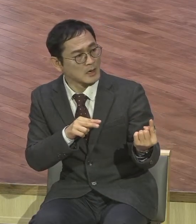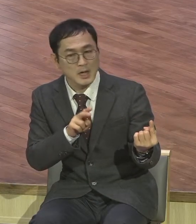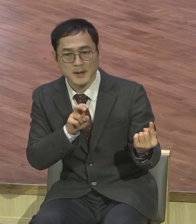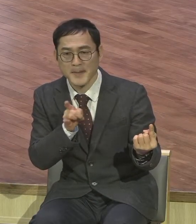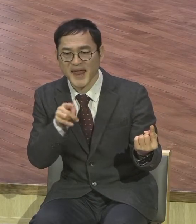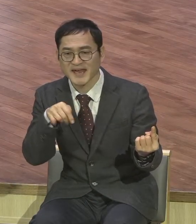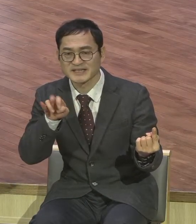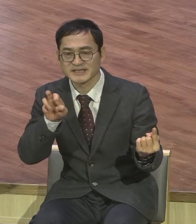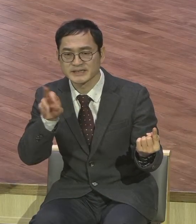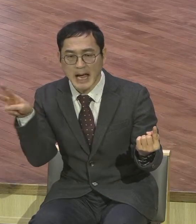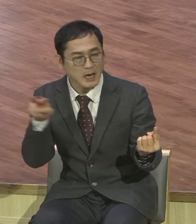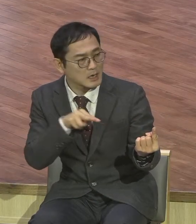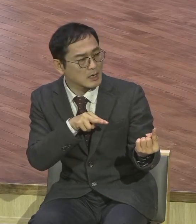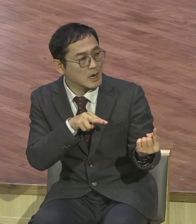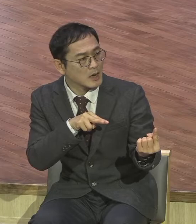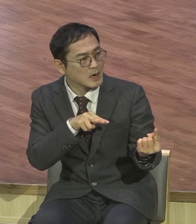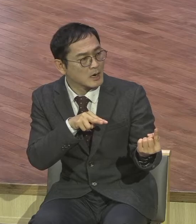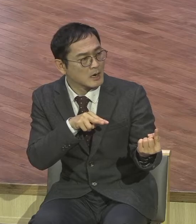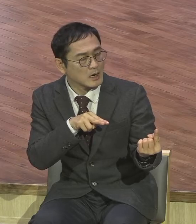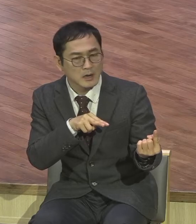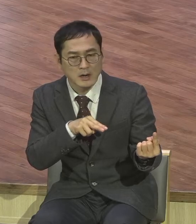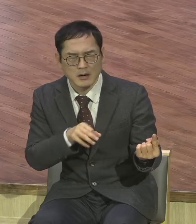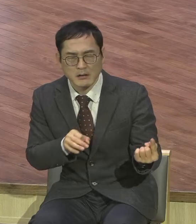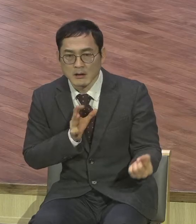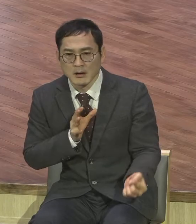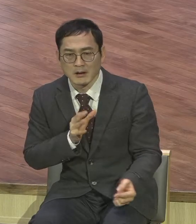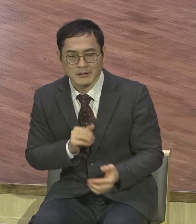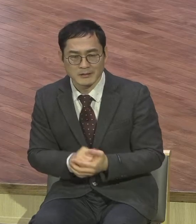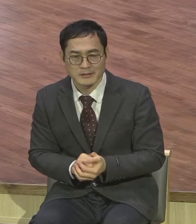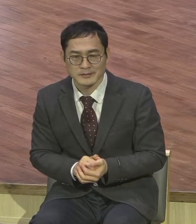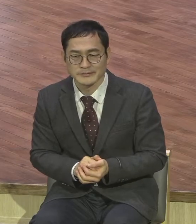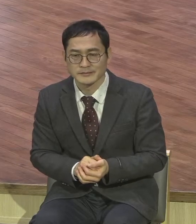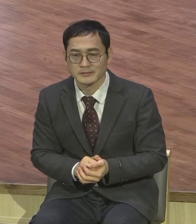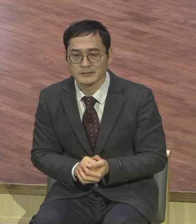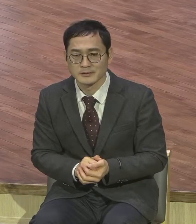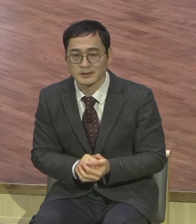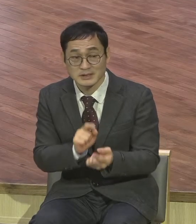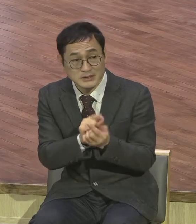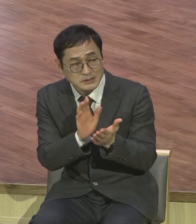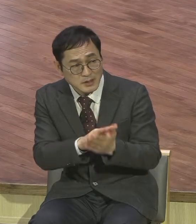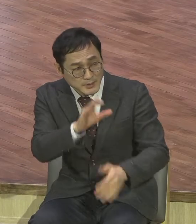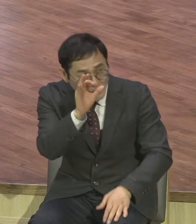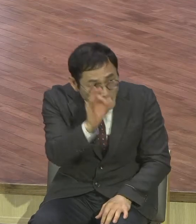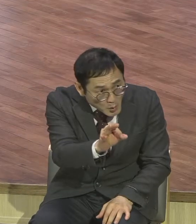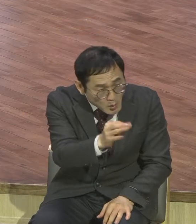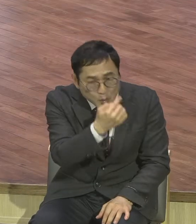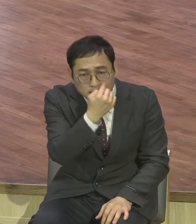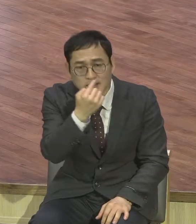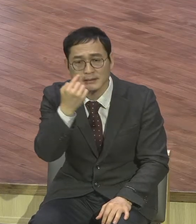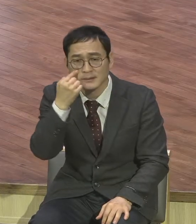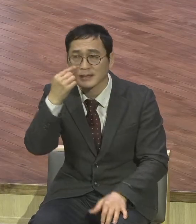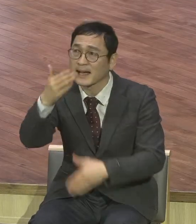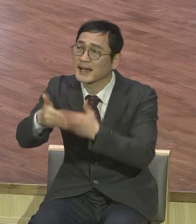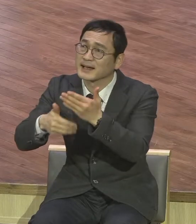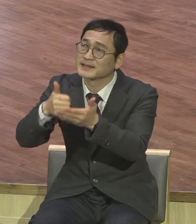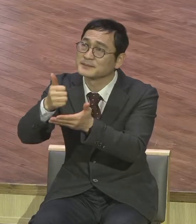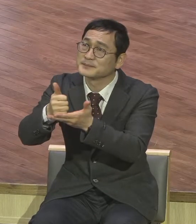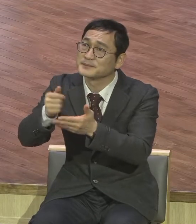자기가 뭐 어떻게 알 수 있습니까? 그런데 실제로 눈으로 보고 들었어요. 하나님이 하늘에서 이는 내 사랑하는